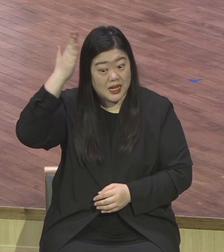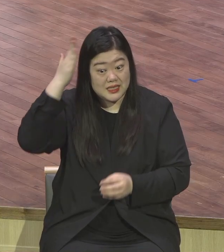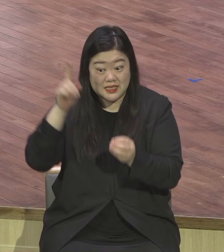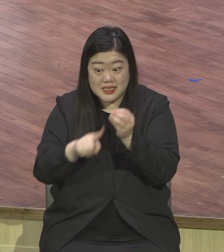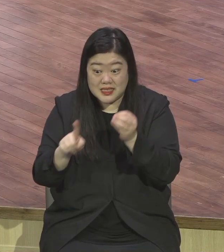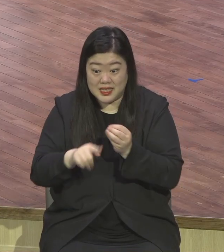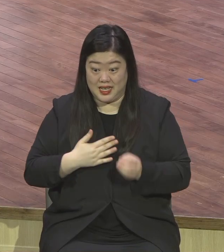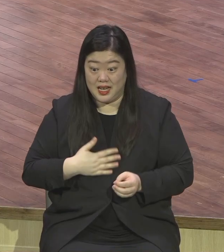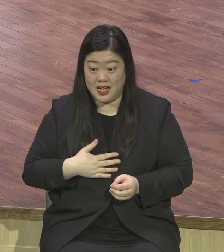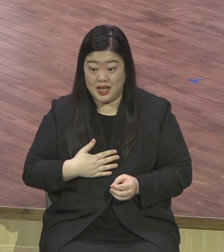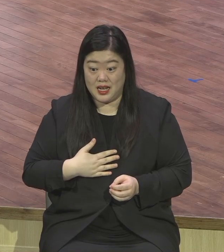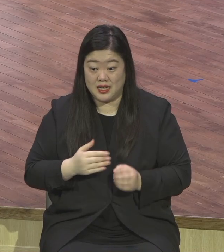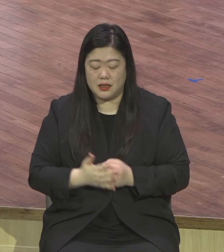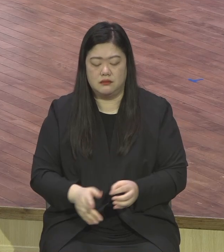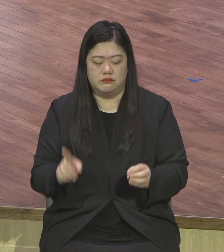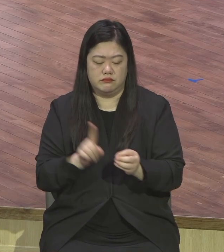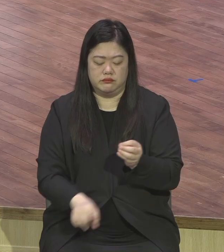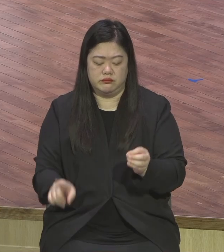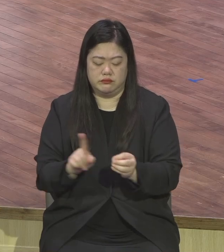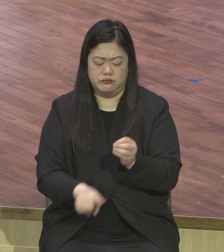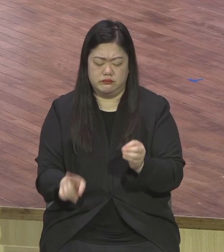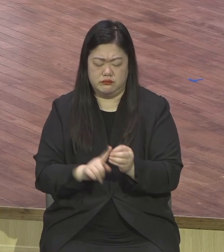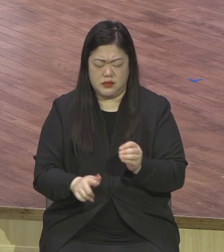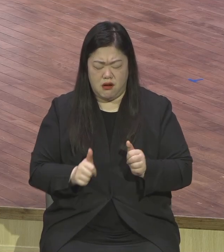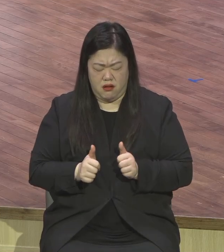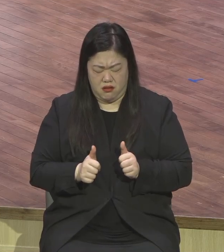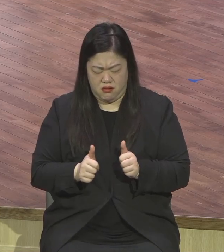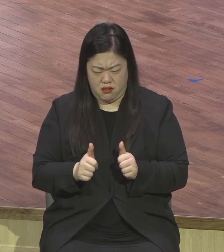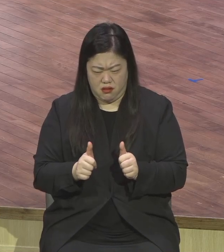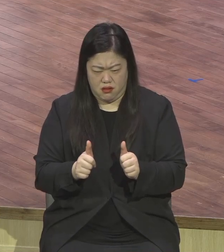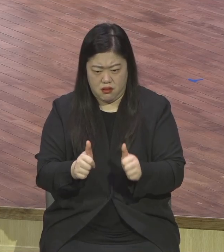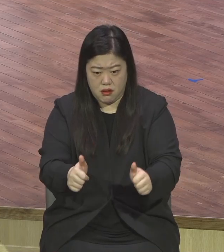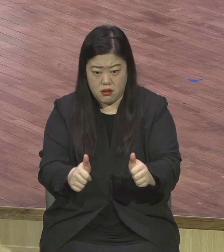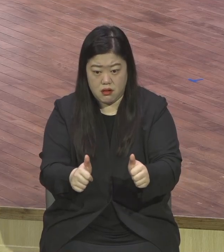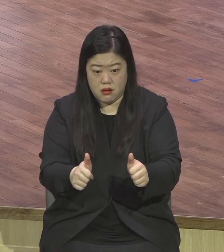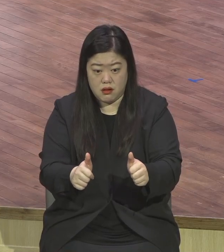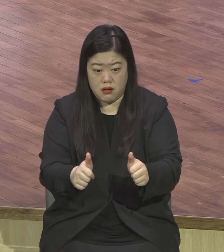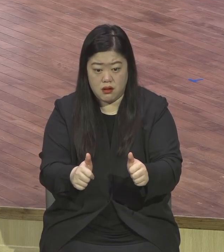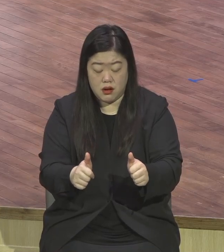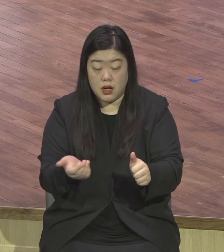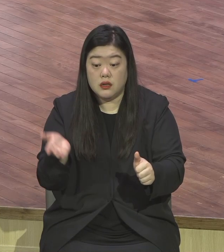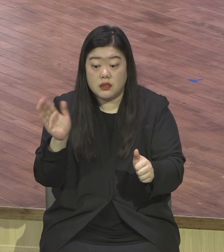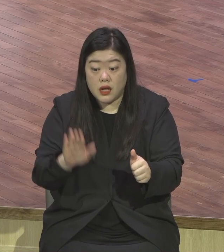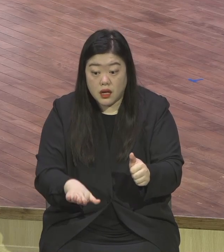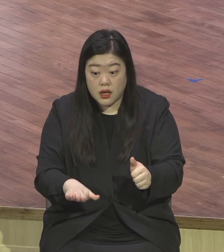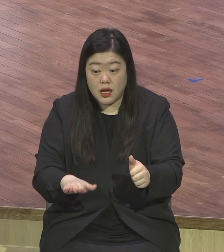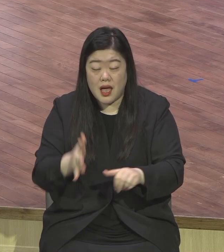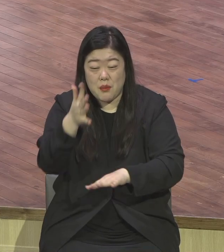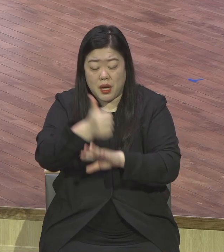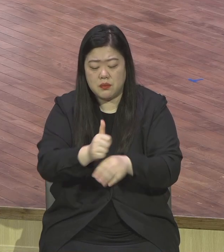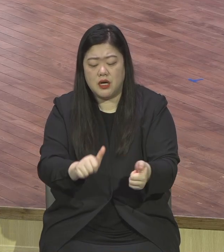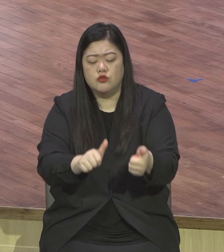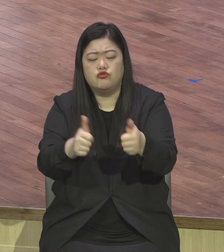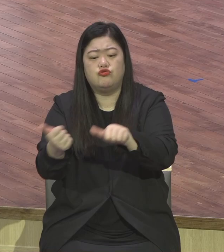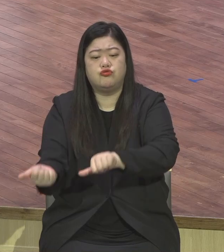높이 7배나 더 되는 죄를 내가 짓고 간다. 마지막 말이 뭐요? 나는